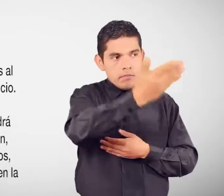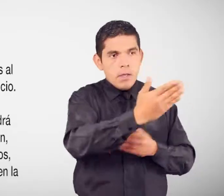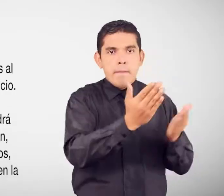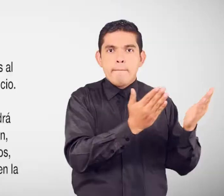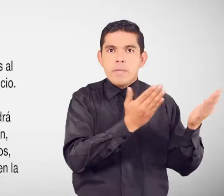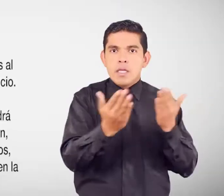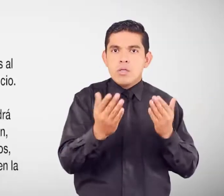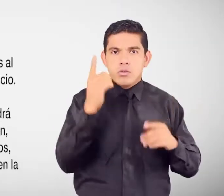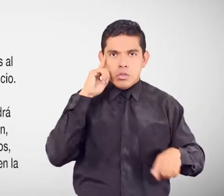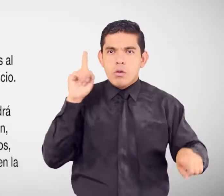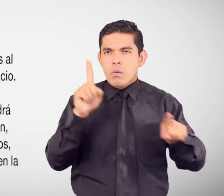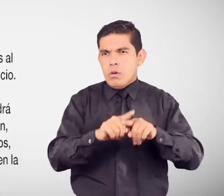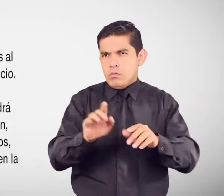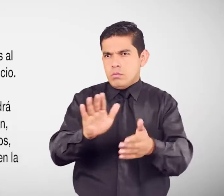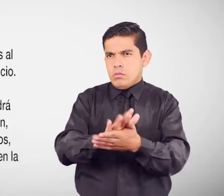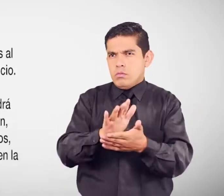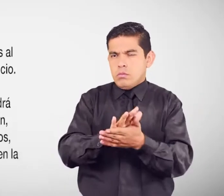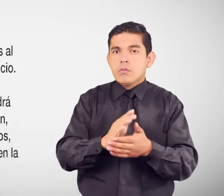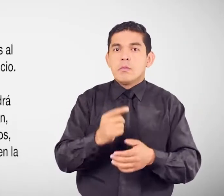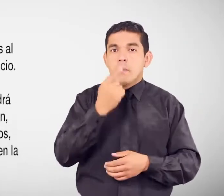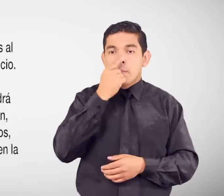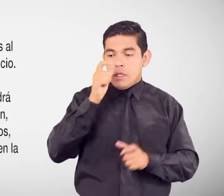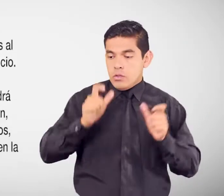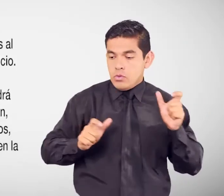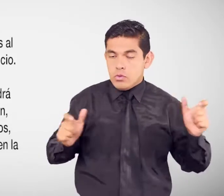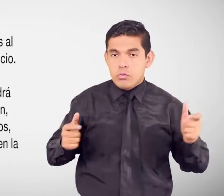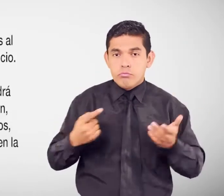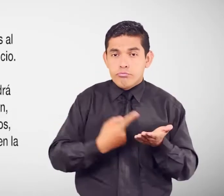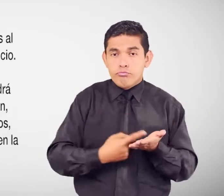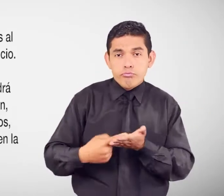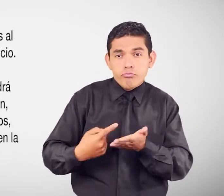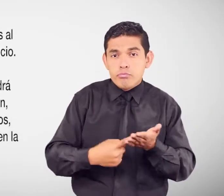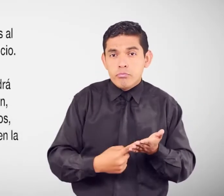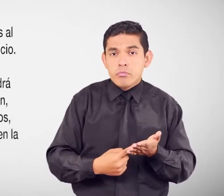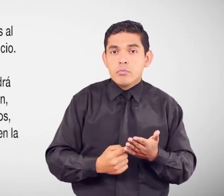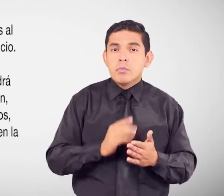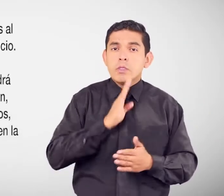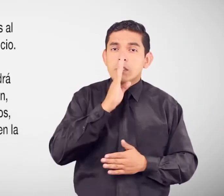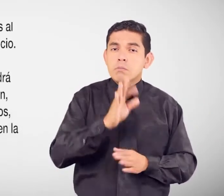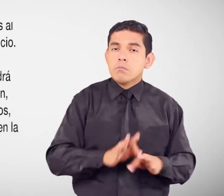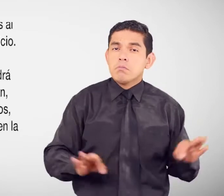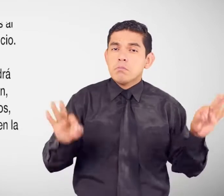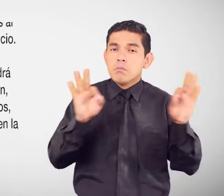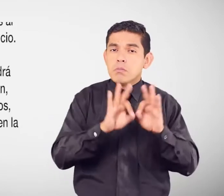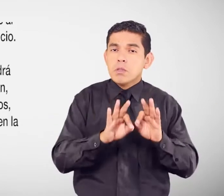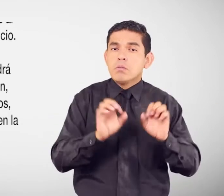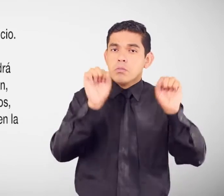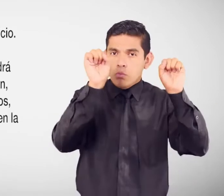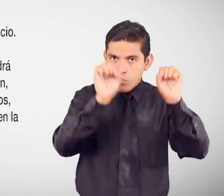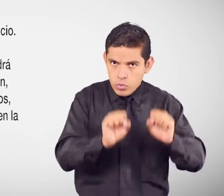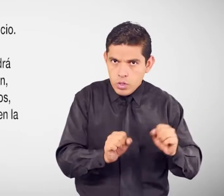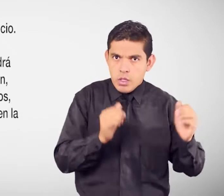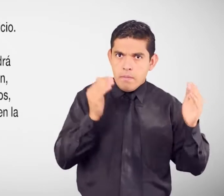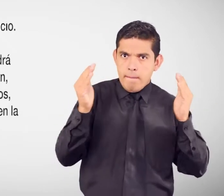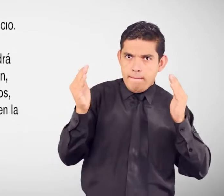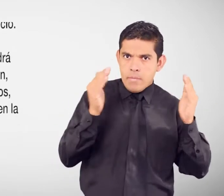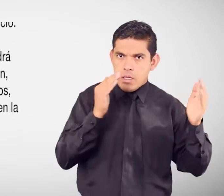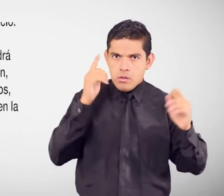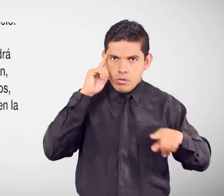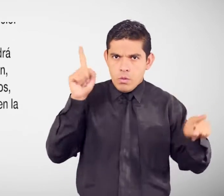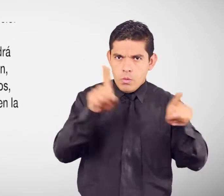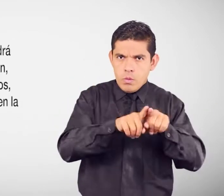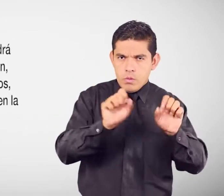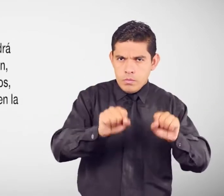Por mutuo acuerdo Entre los interesados Siempre y cuando Verse sobre materia En la cual Se puedan llegar a